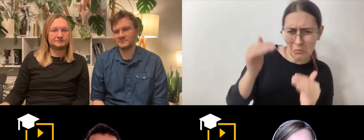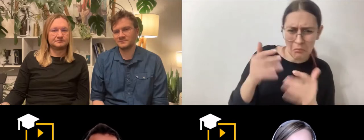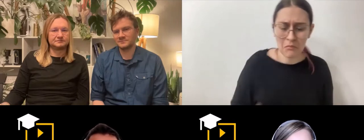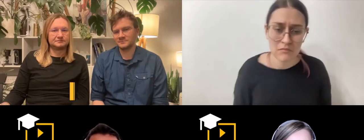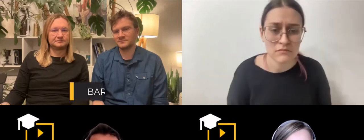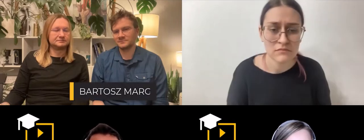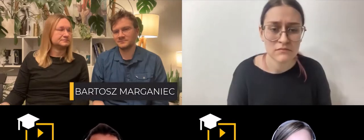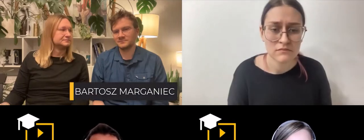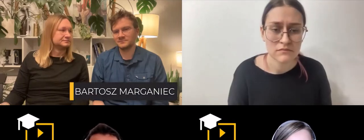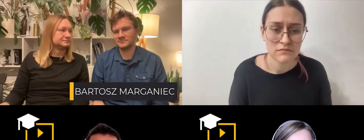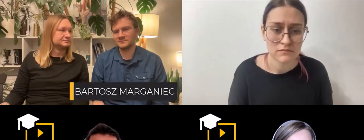reading?